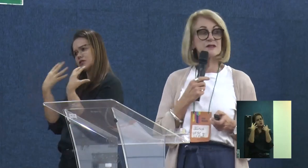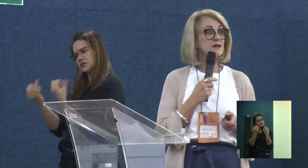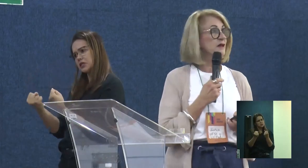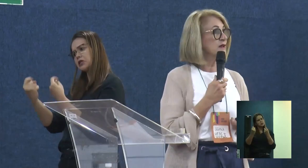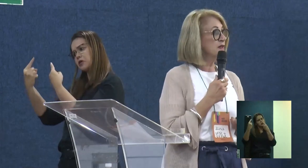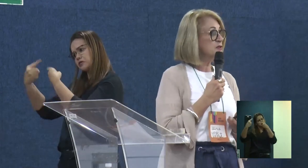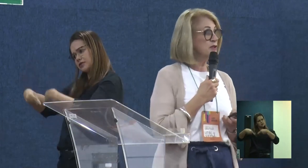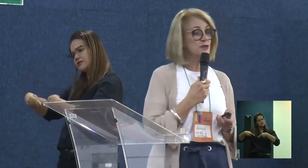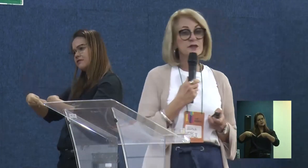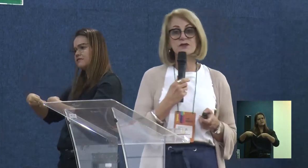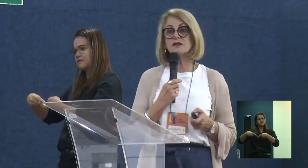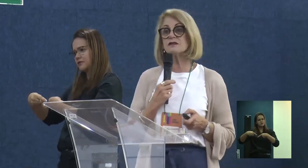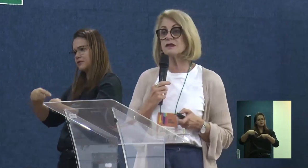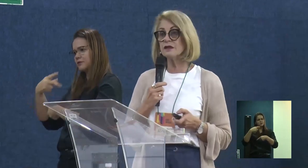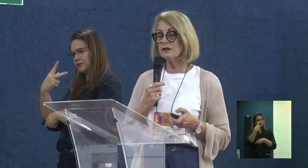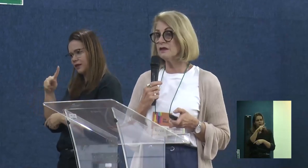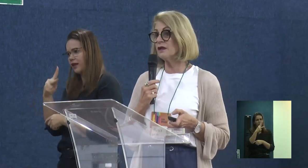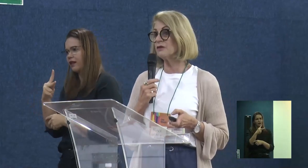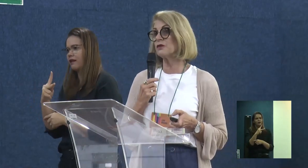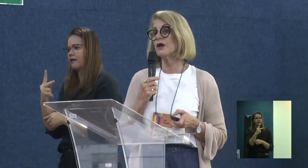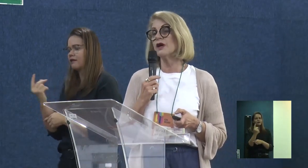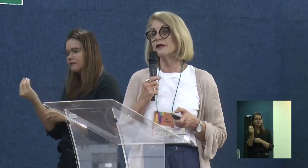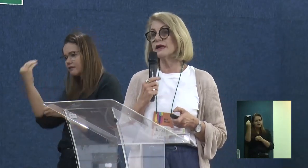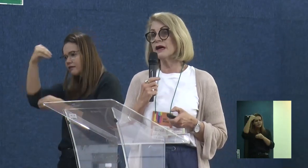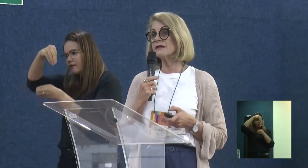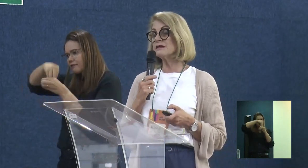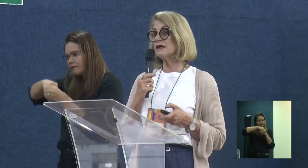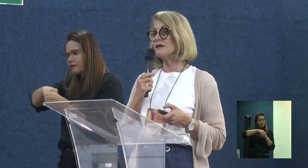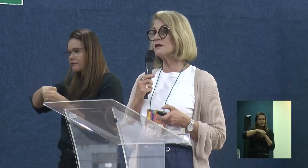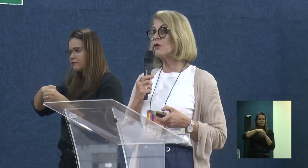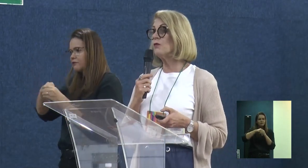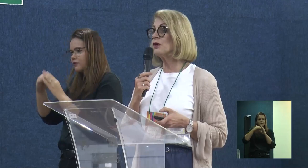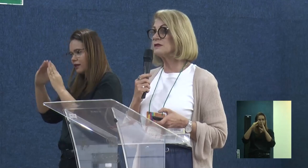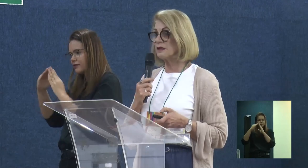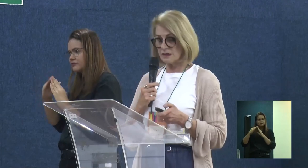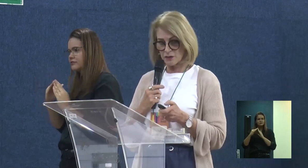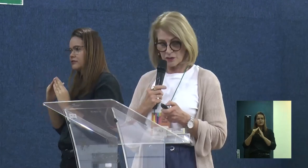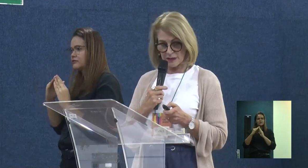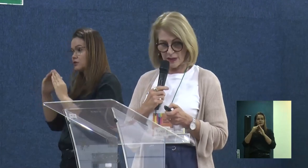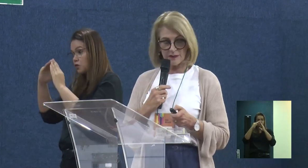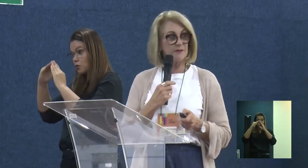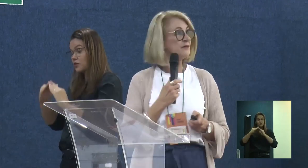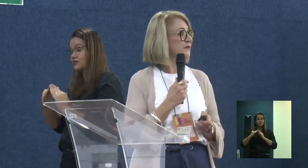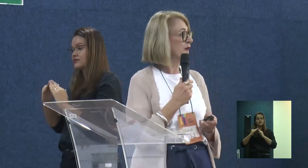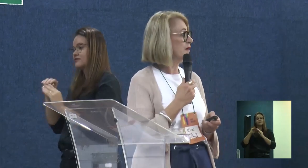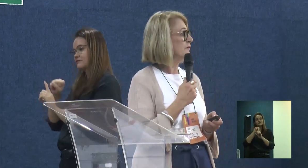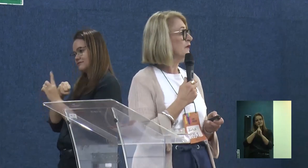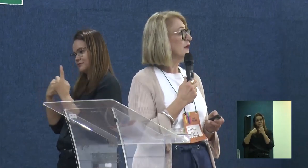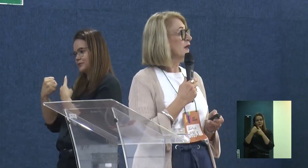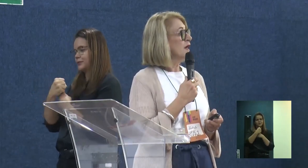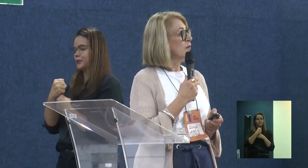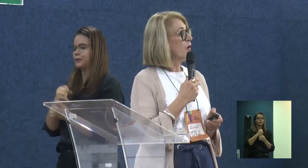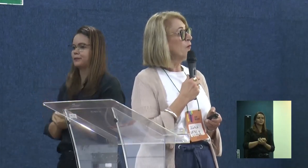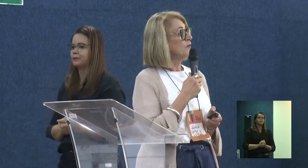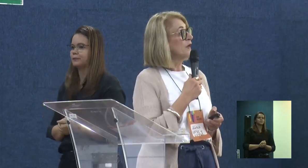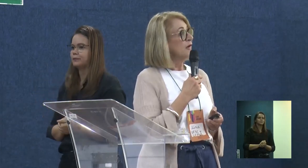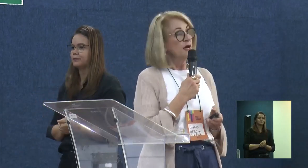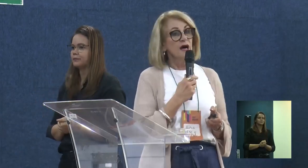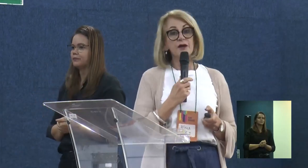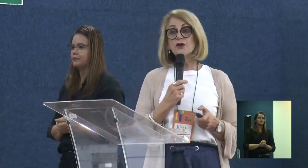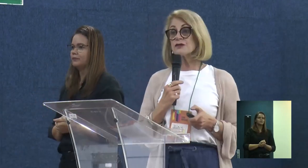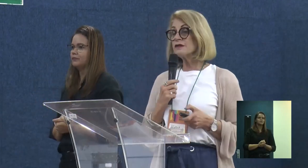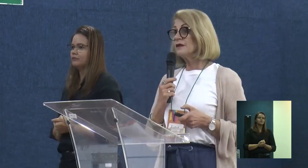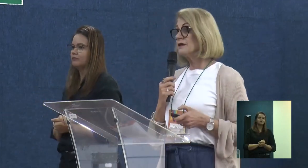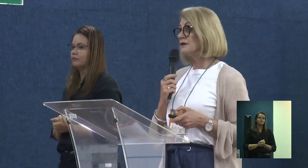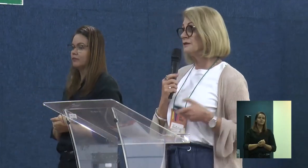né, a proposta da gente, então, se inserir dentro da residência, como residência associada. Bom,